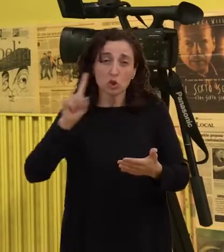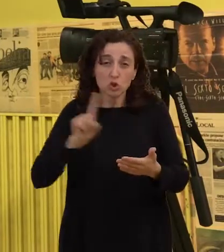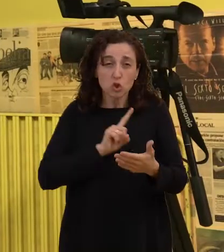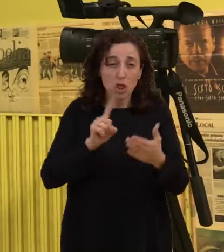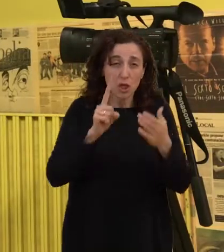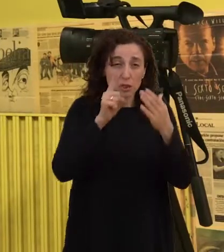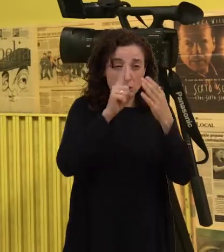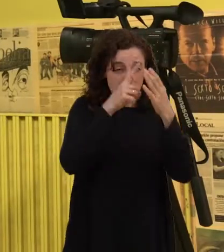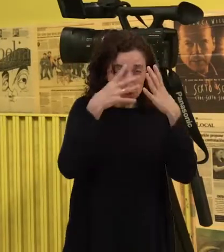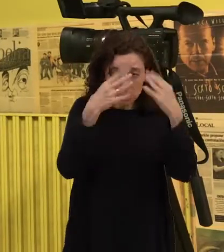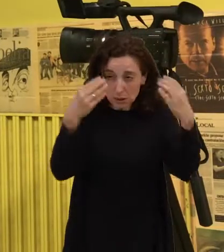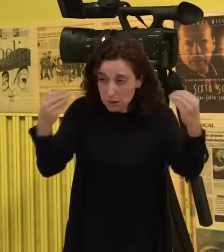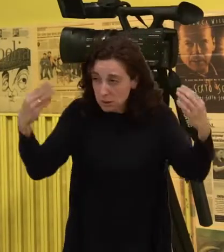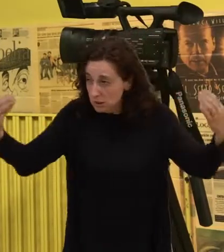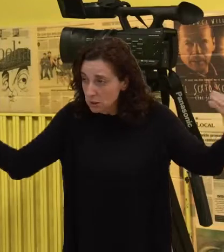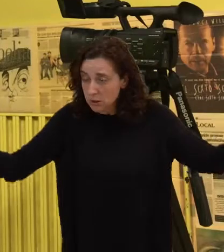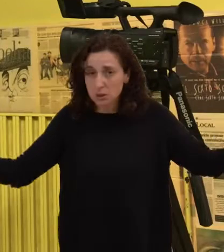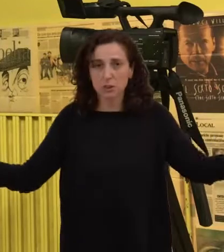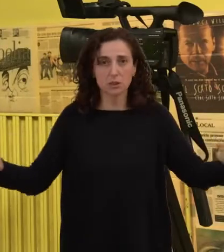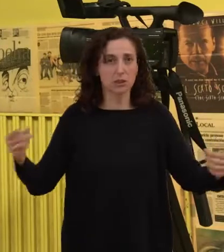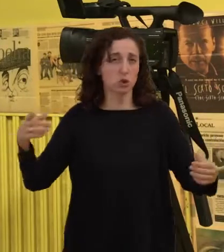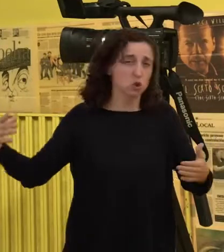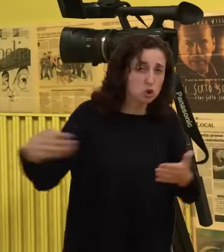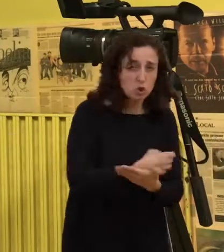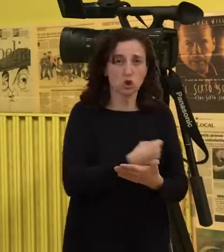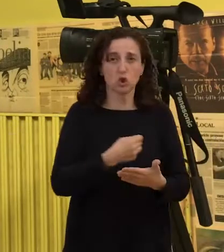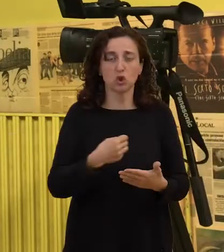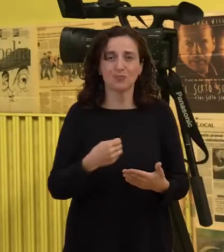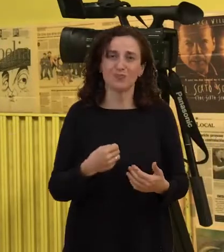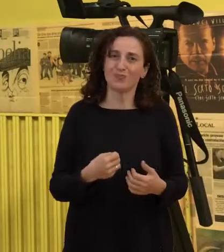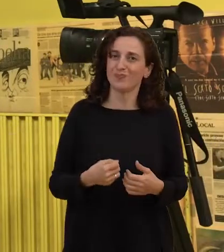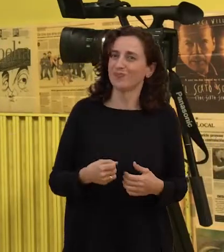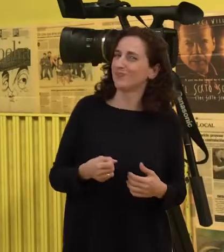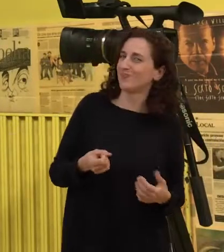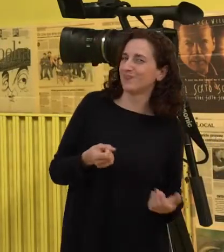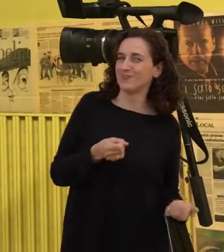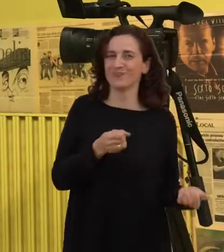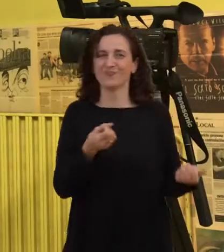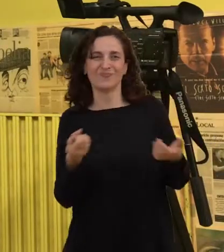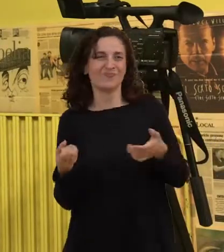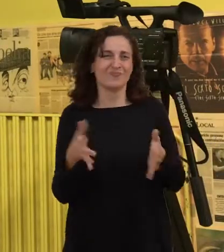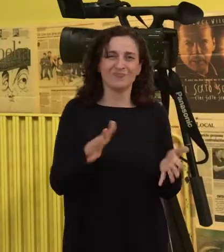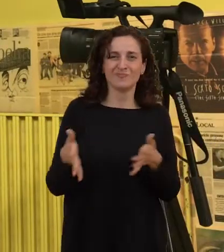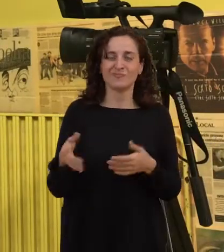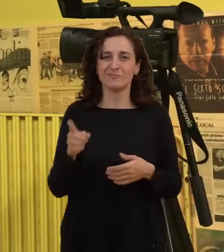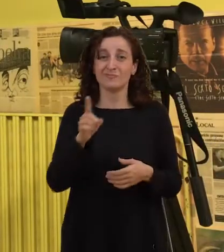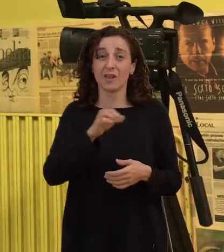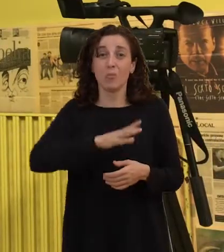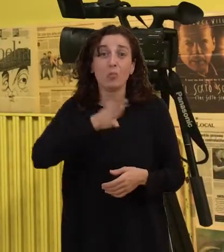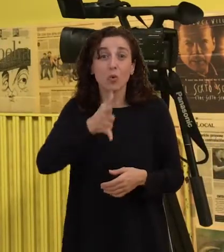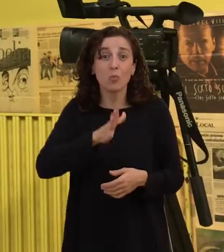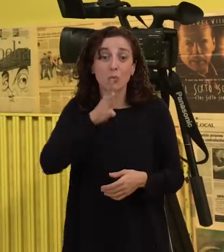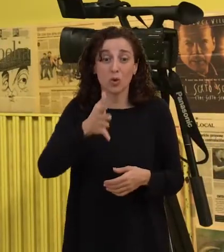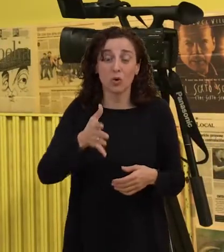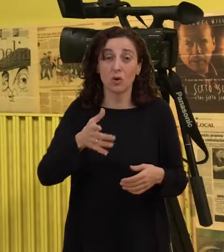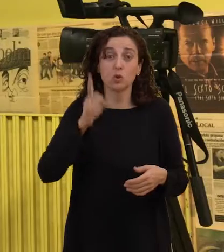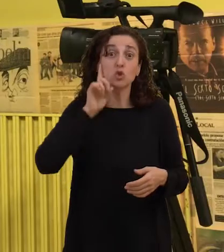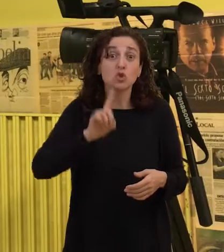a toda a población final que se supone que tenía que llegar, ya que la población destino que hemos dicho antes, sordos